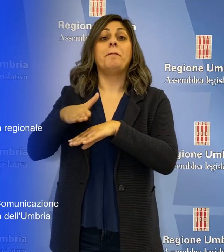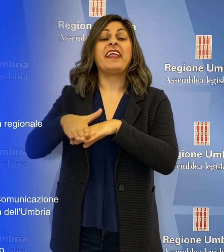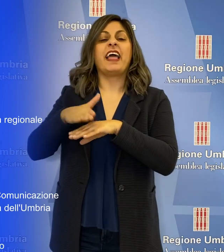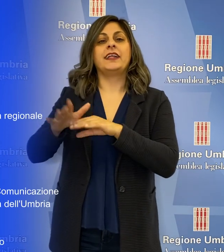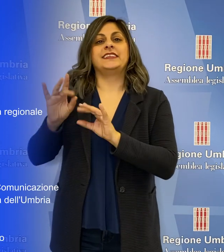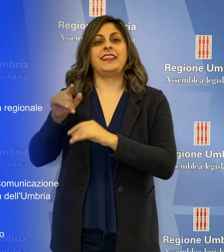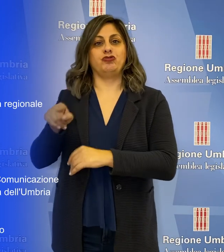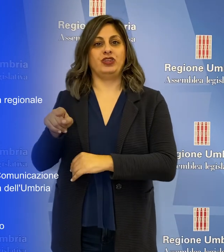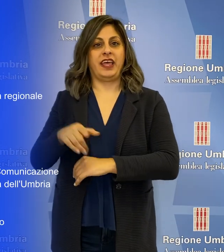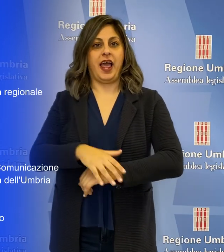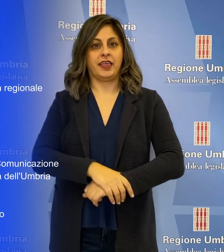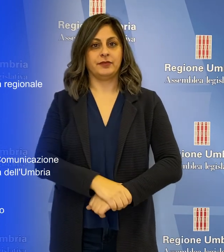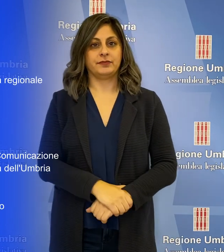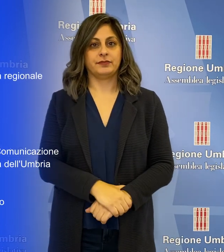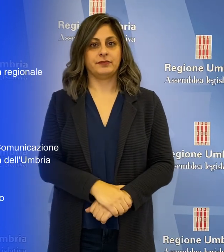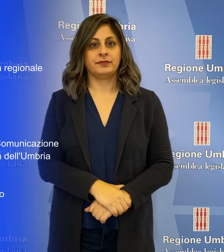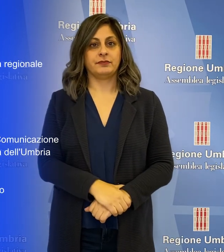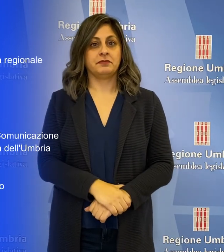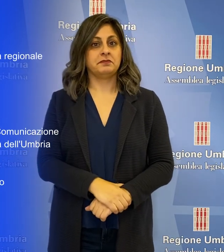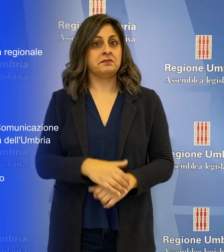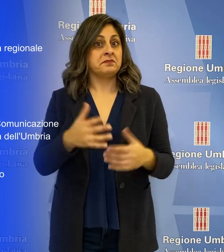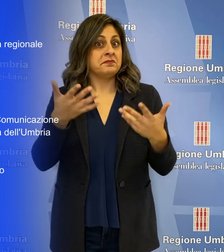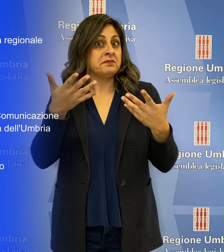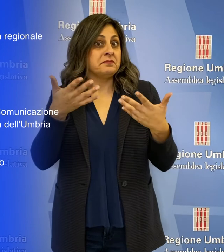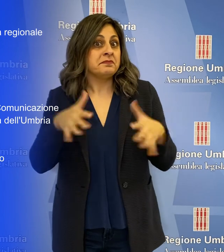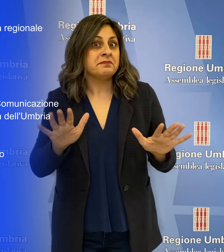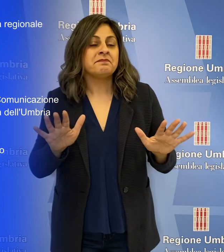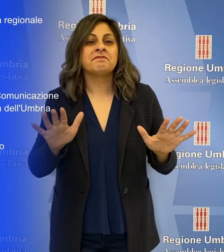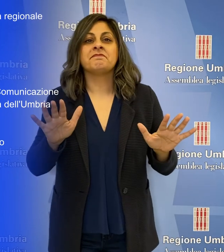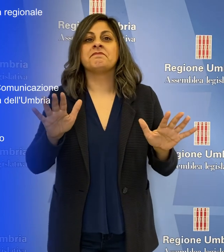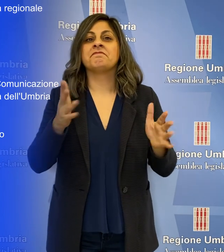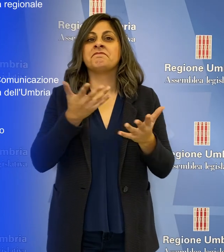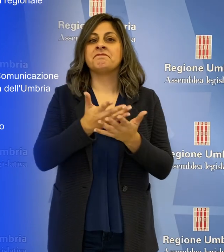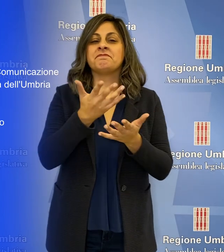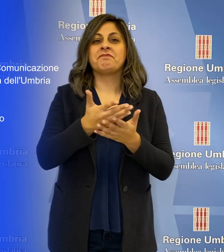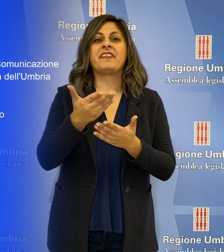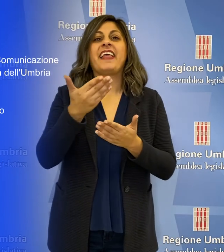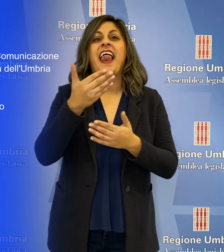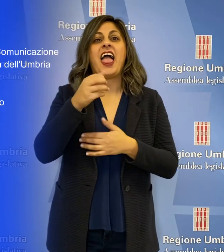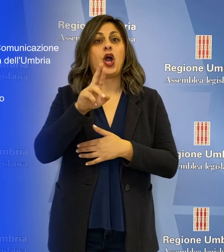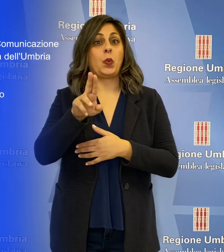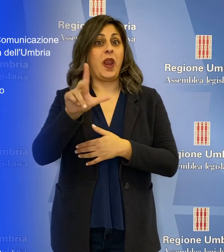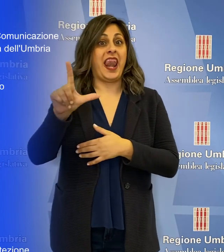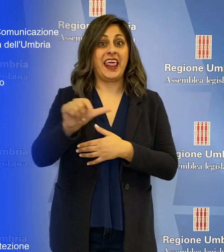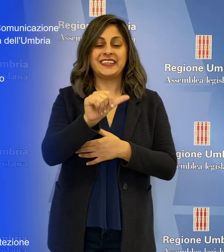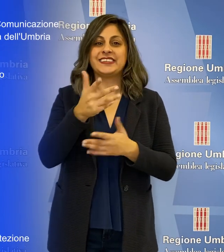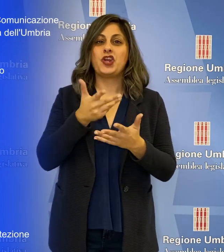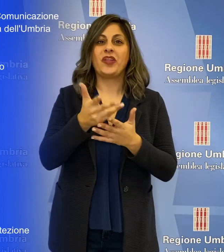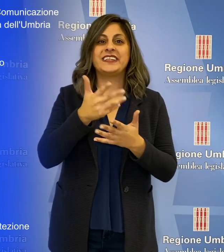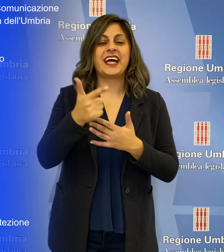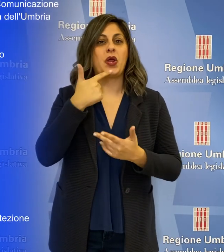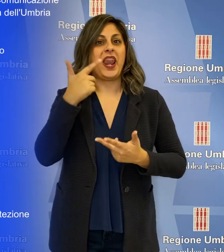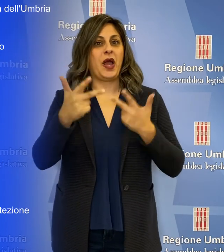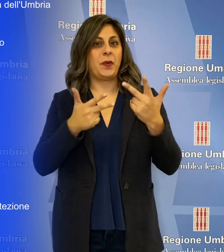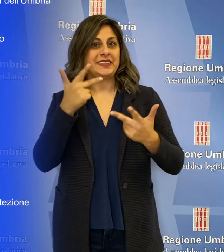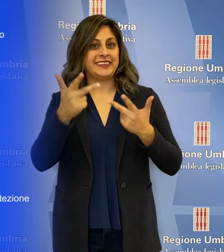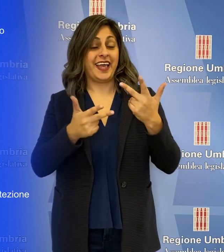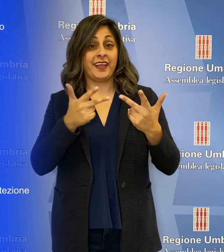competenze digitali. Ed è tutto per questa edizione di Telecrew LIS, il notiziario nella lingua dei